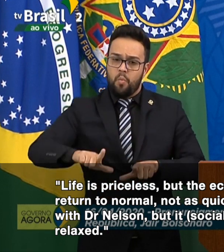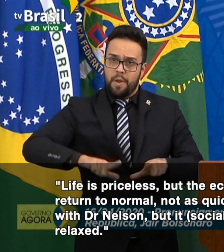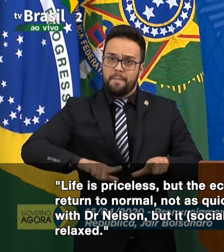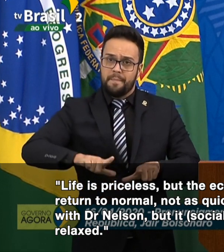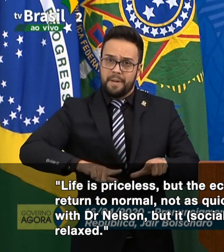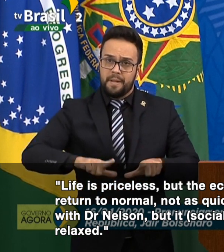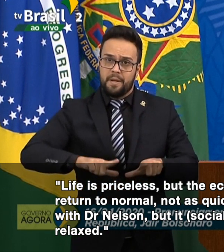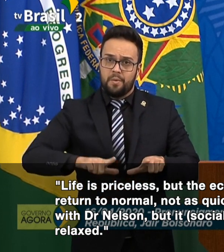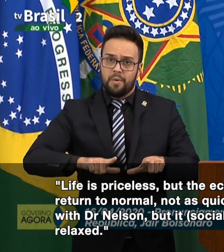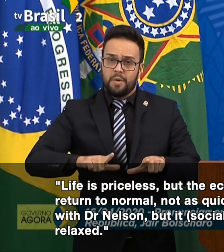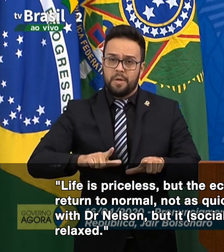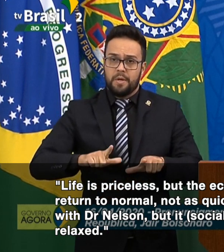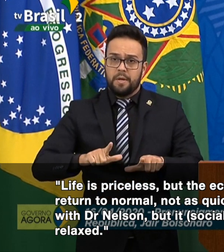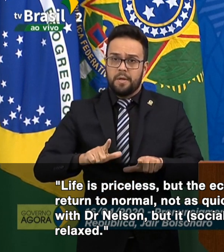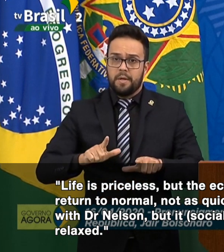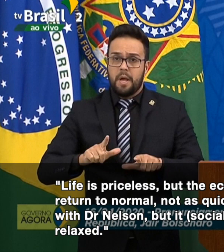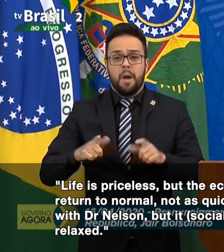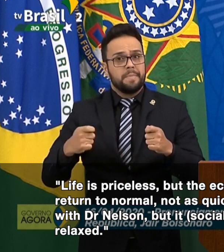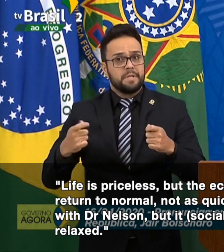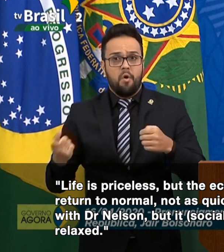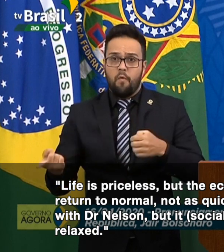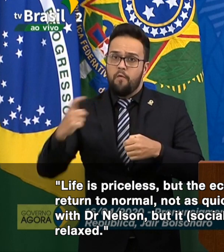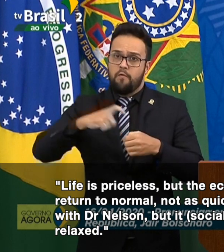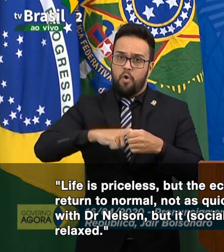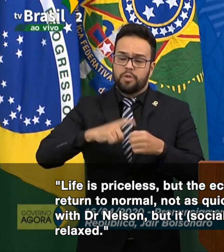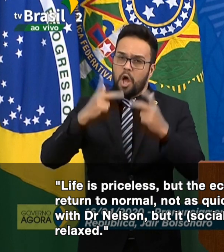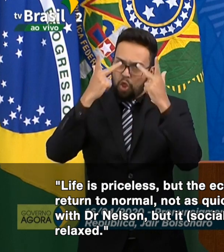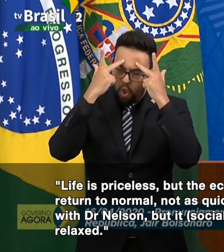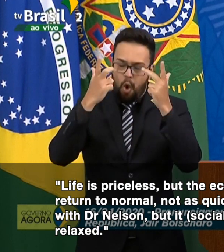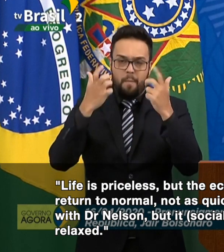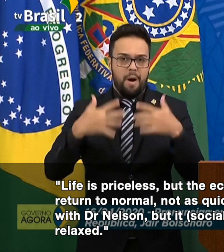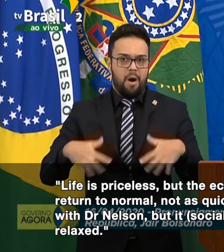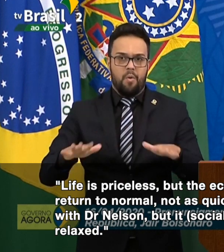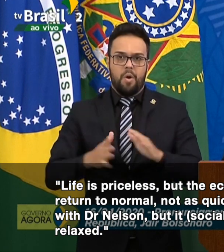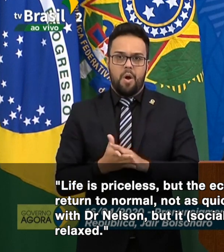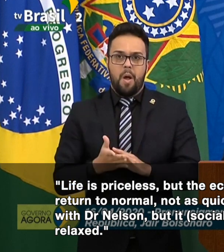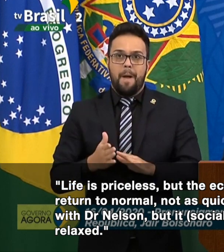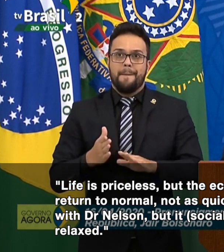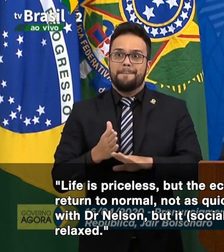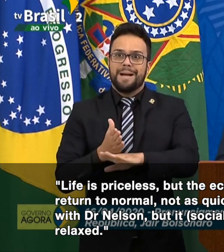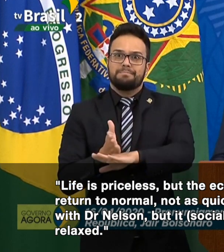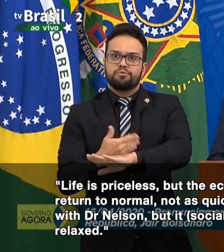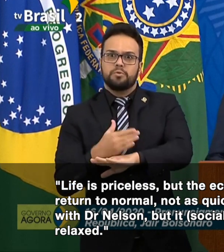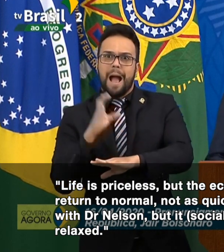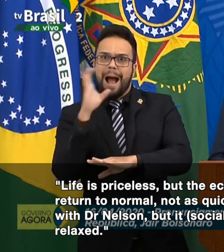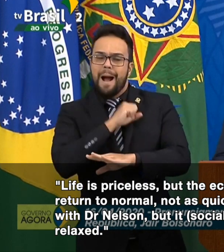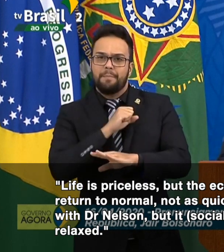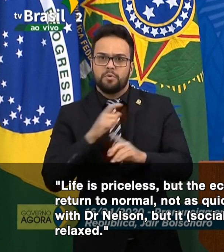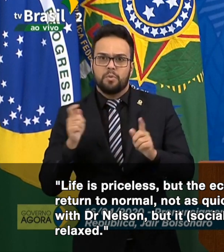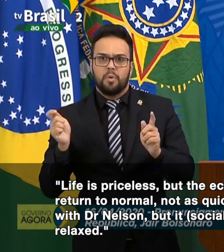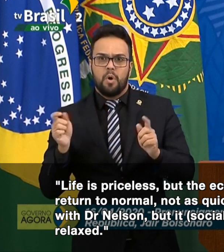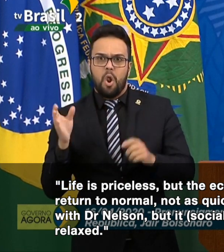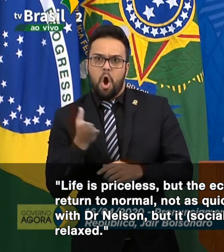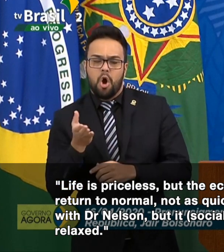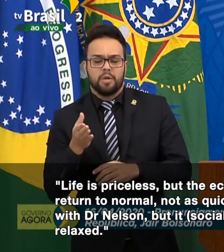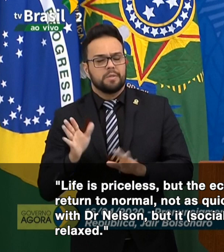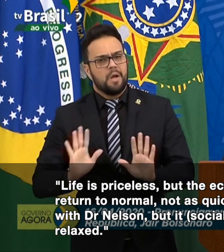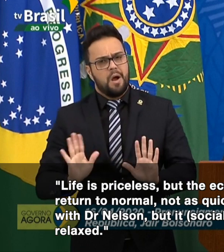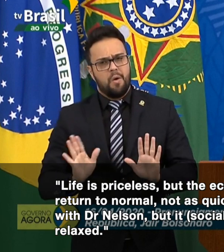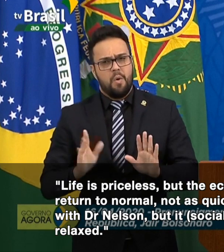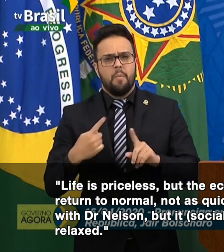tem que voltar à normalidade. Não o mais rápido possível, conversado com o doutor Nelson.